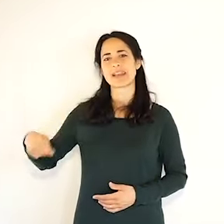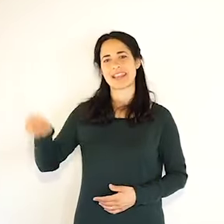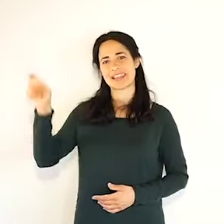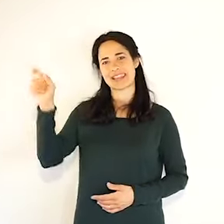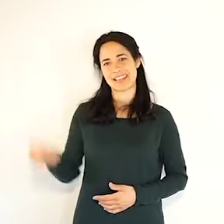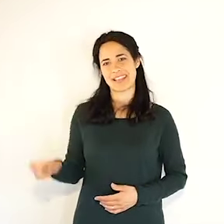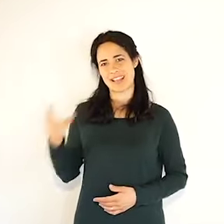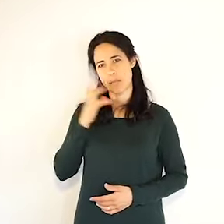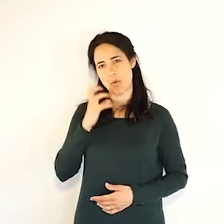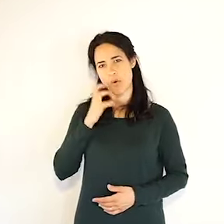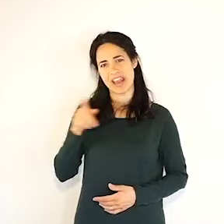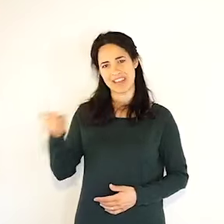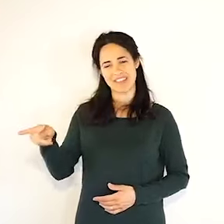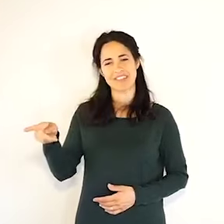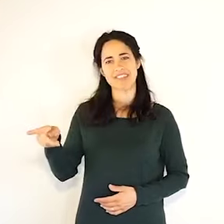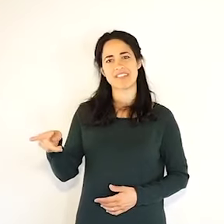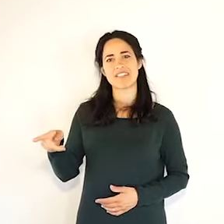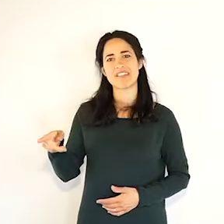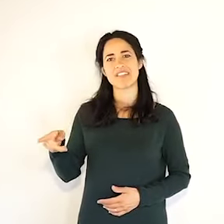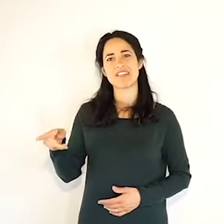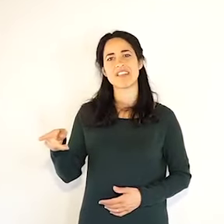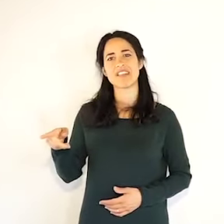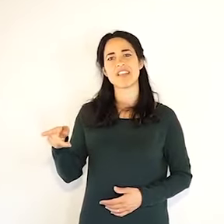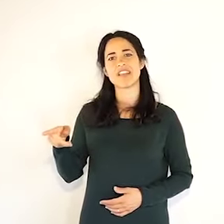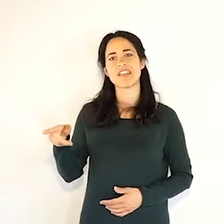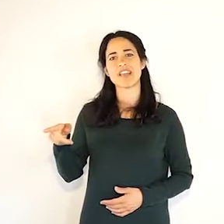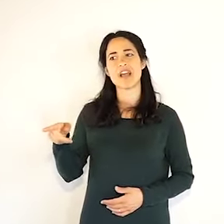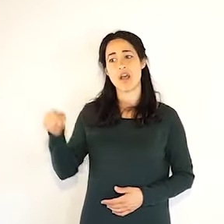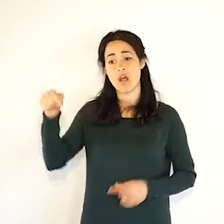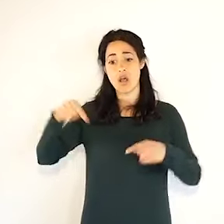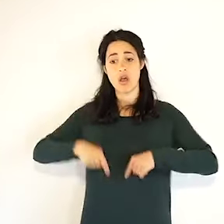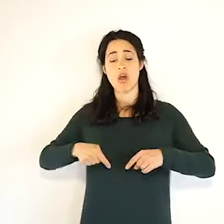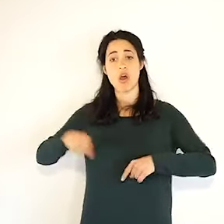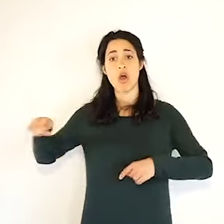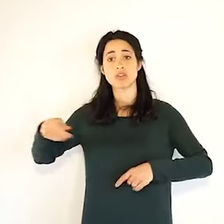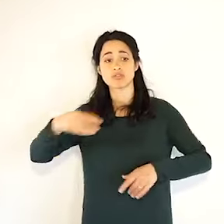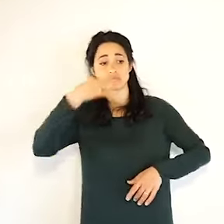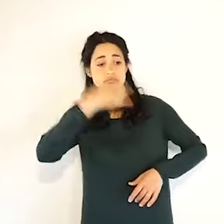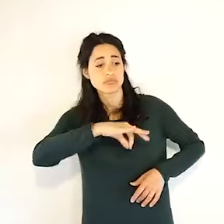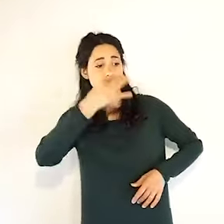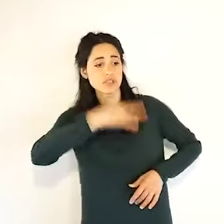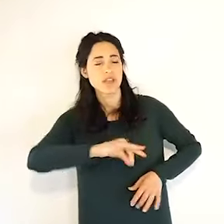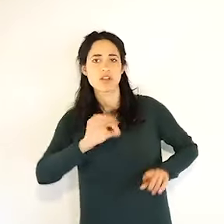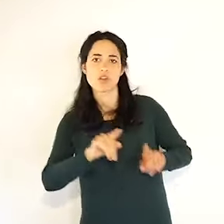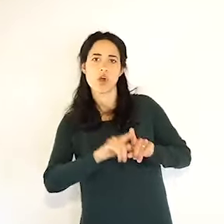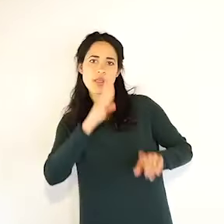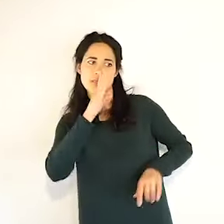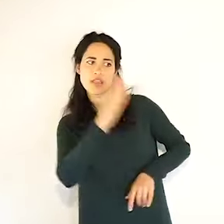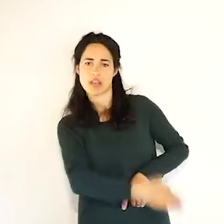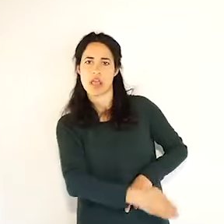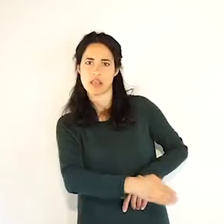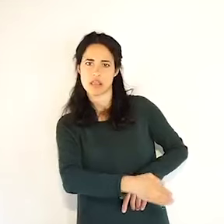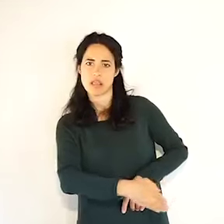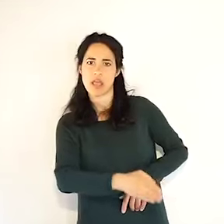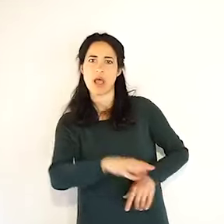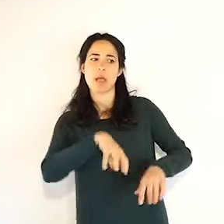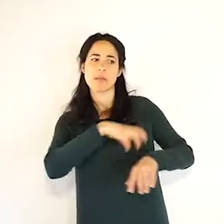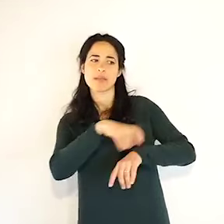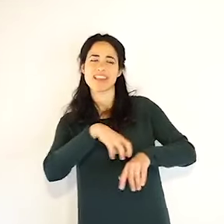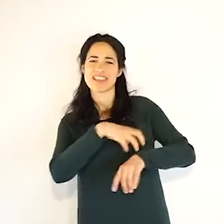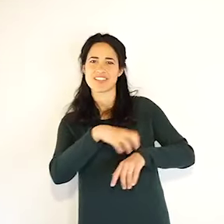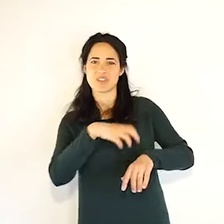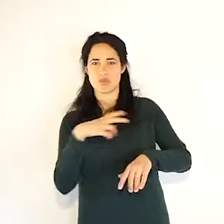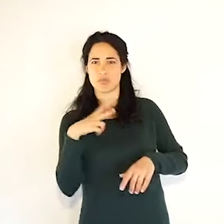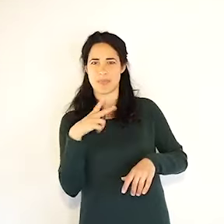di un tavolo per il patto per lavoro anche per valutare le sperimentazioni sulle aperture in sicurezza